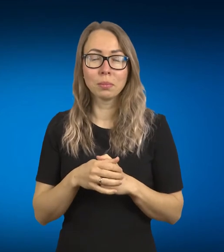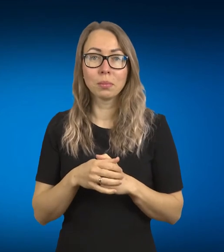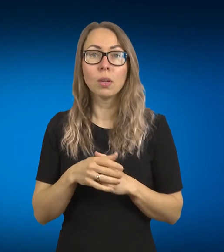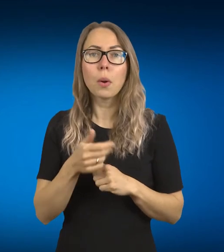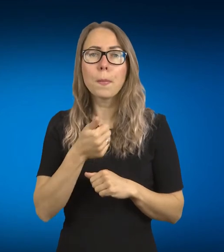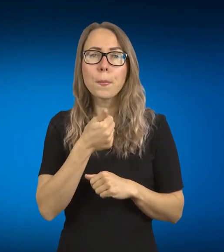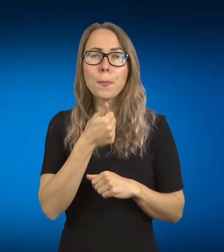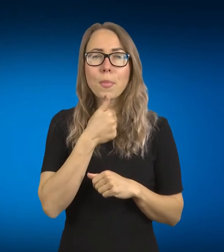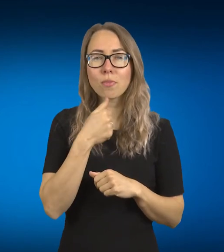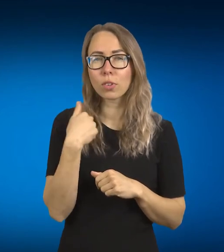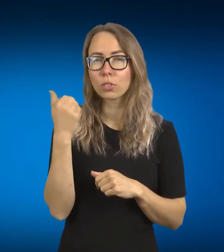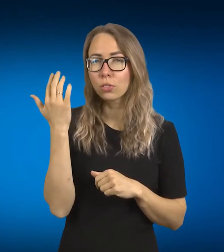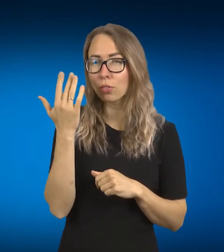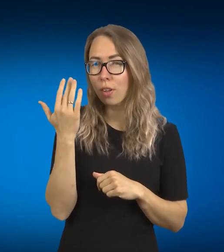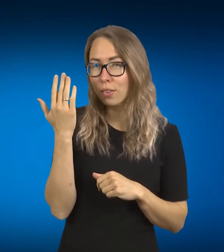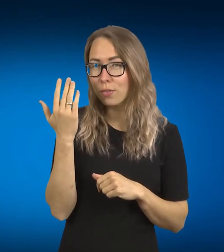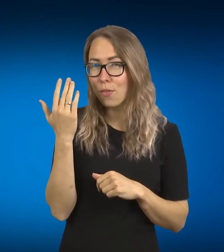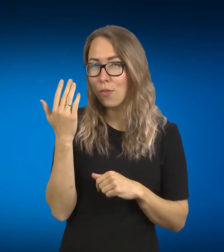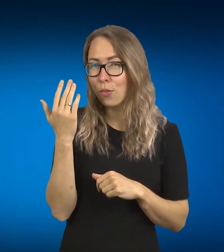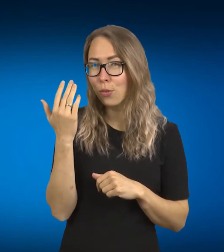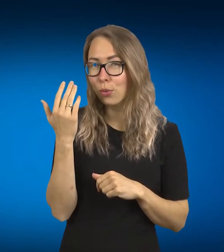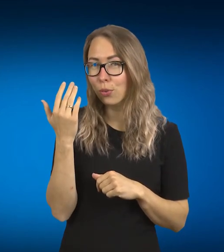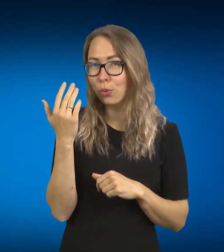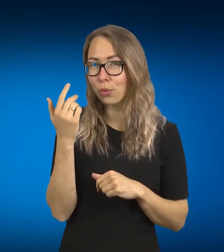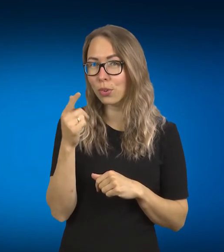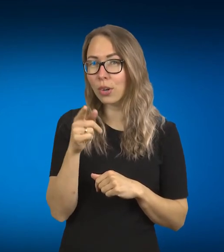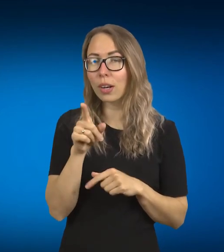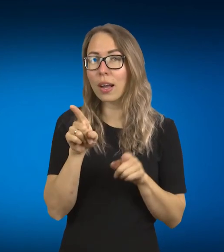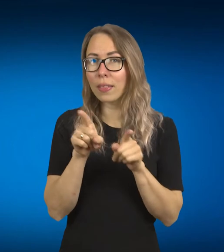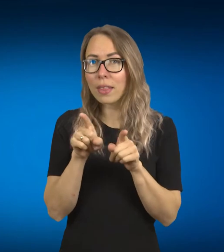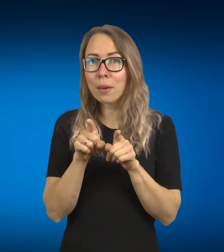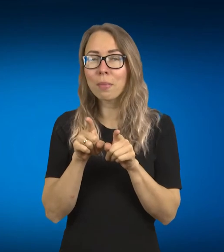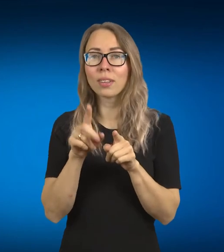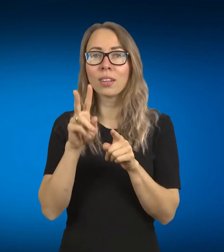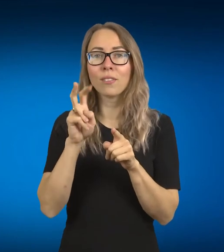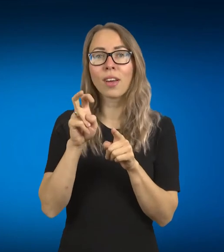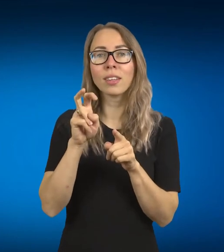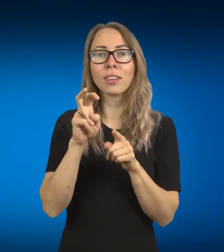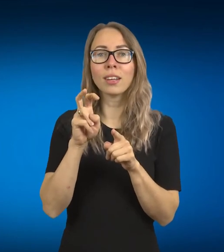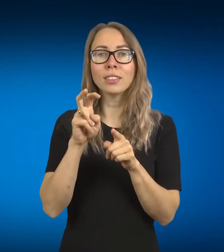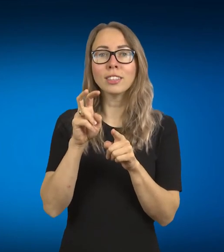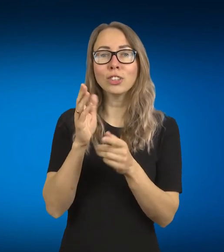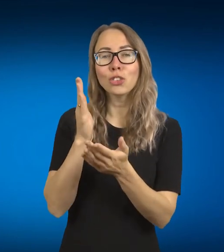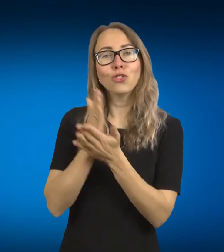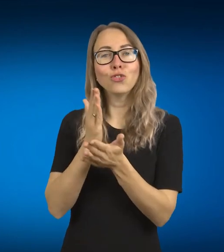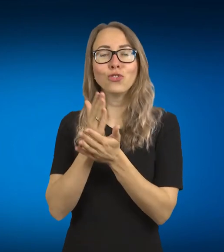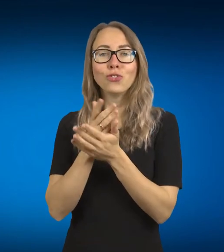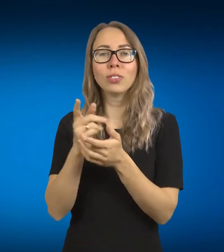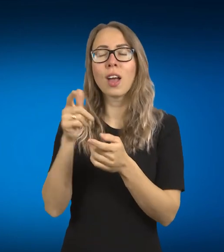šitoje vietoje dar ir vaisingumą problemą Made in Silence sprendžia kažkurioje vietoje, nes iš tiesų jinai nėra maža